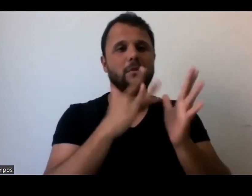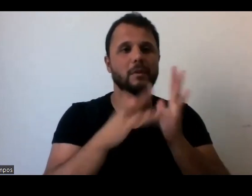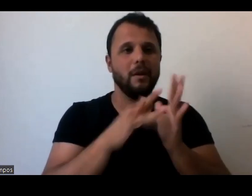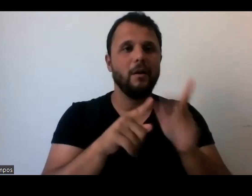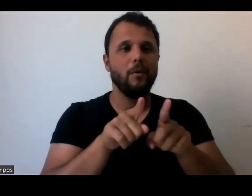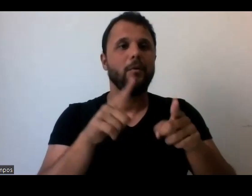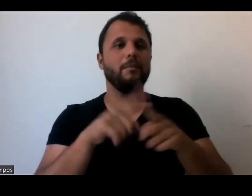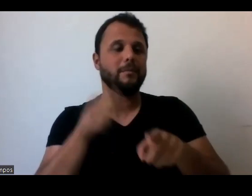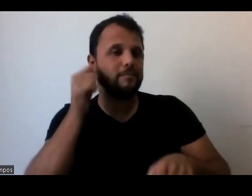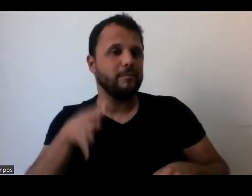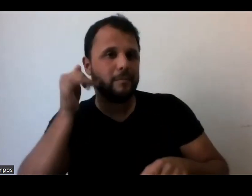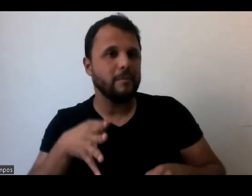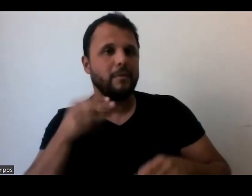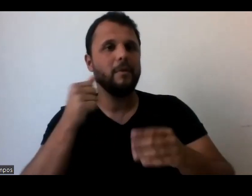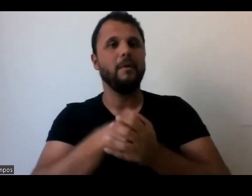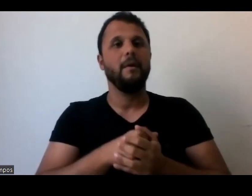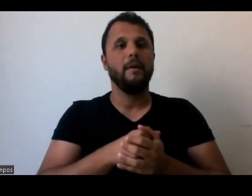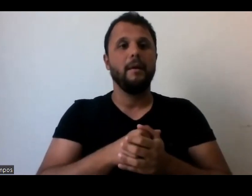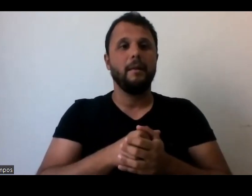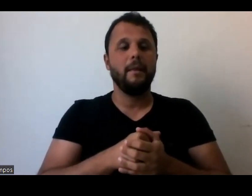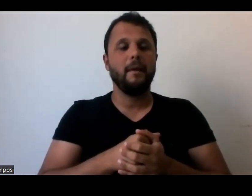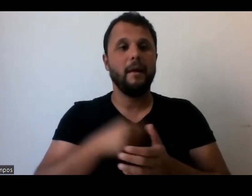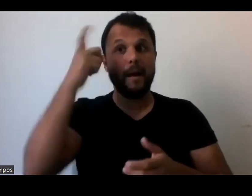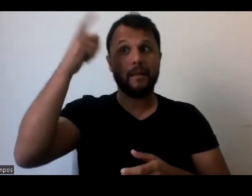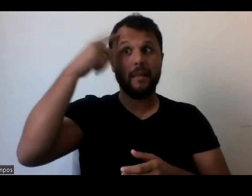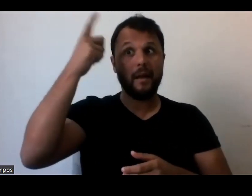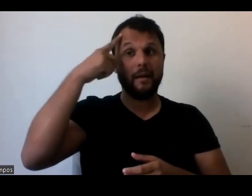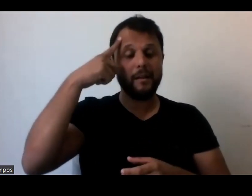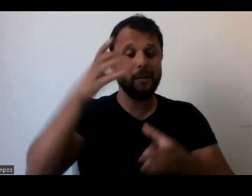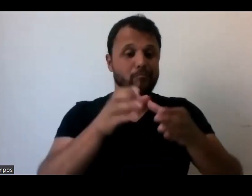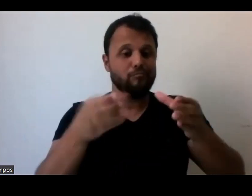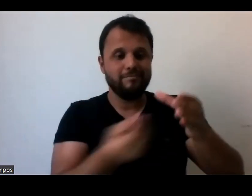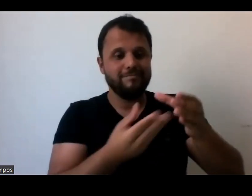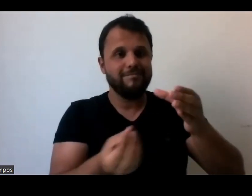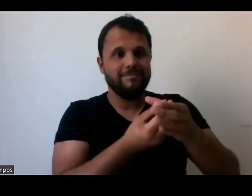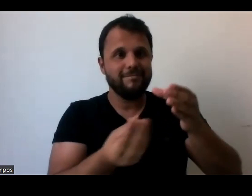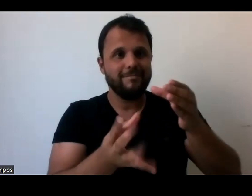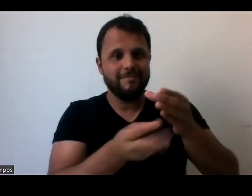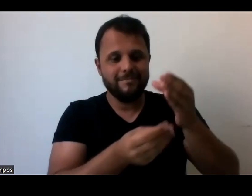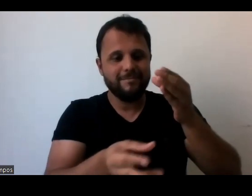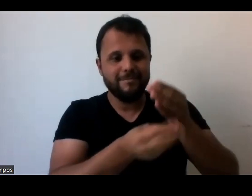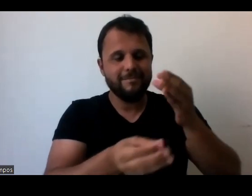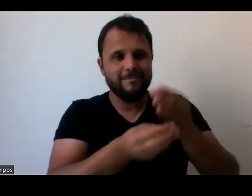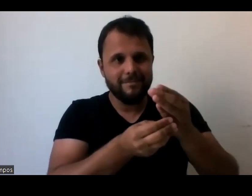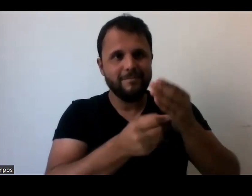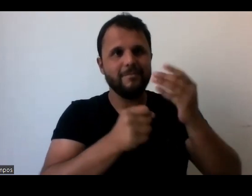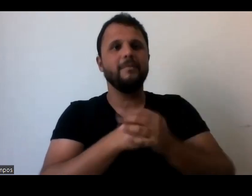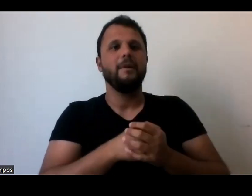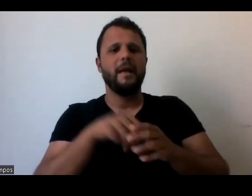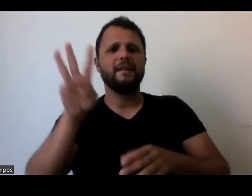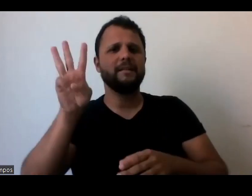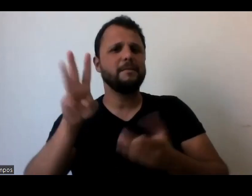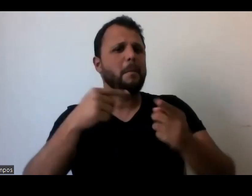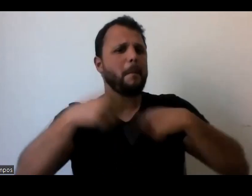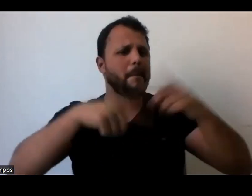repositório livre pra ter obras audiodescritas disponíveis. Então, além de, né, divulgar essa